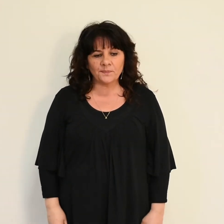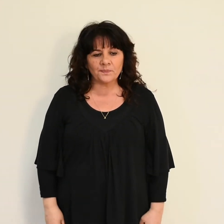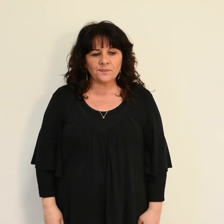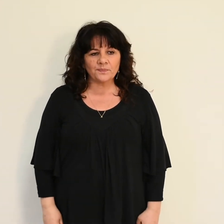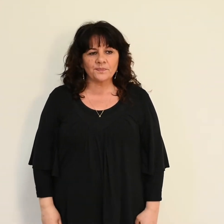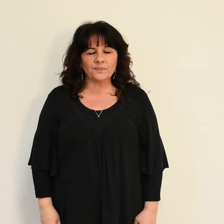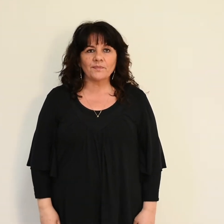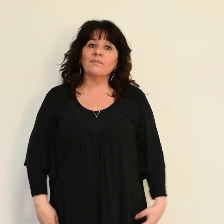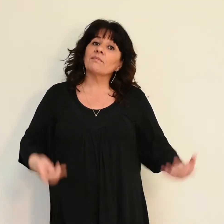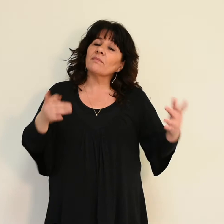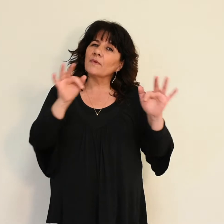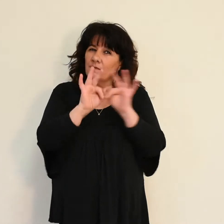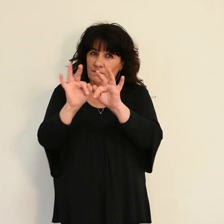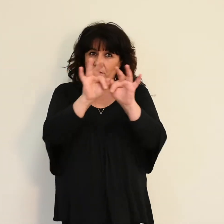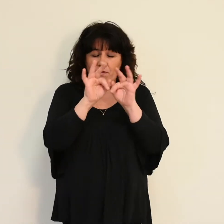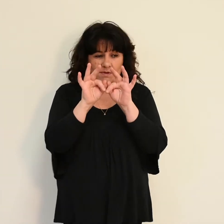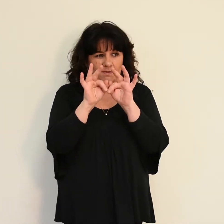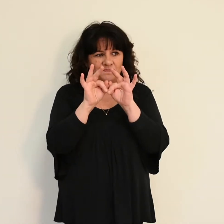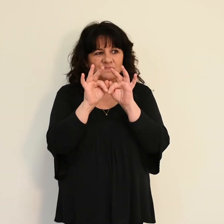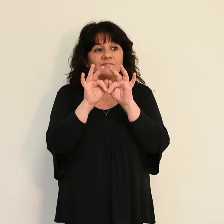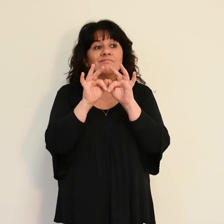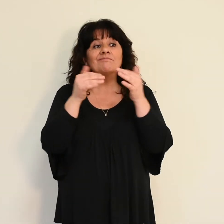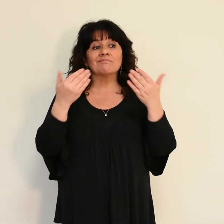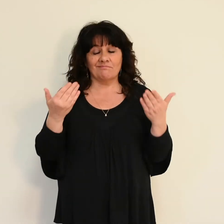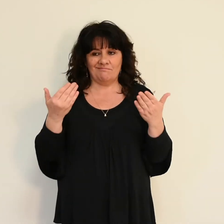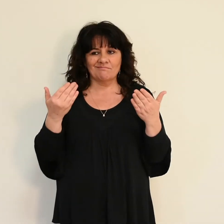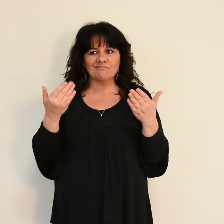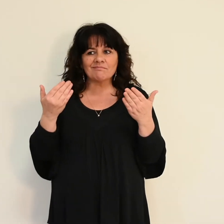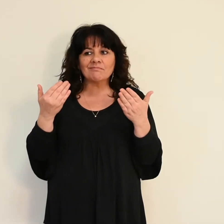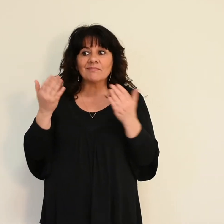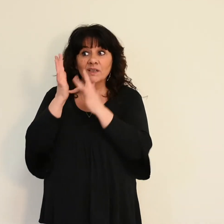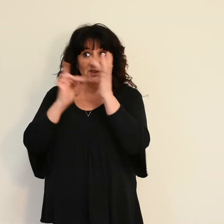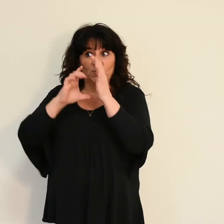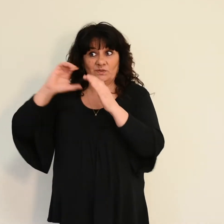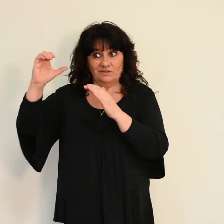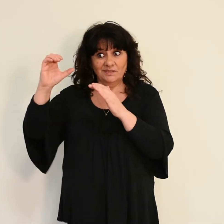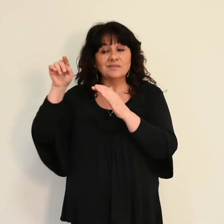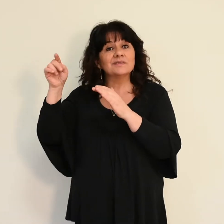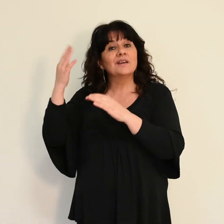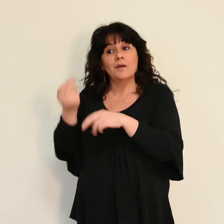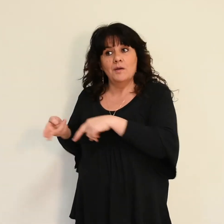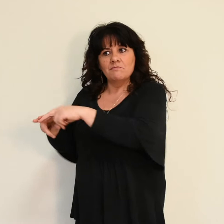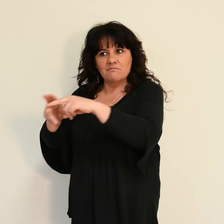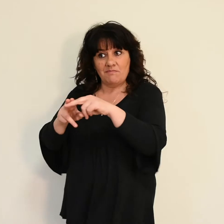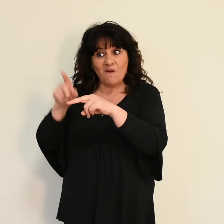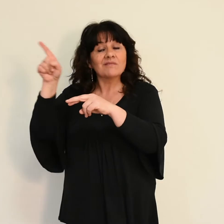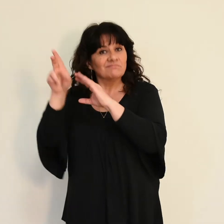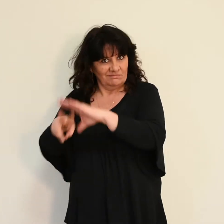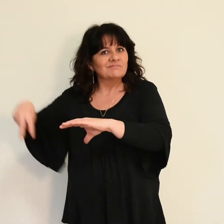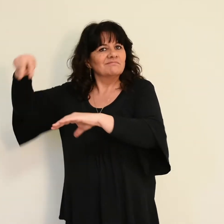Frères, nous proclamons que le Christ est ressuscité d'entre les morts. Alors, comment certains d'entre vous peuvent